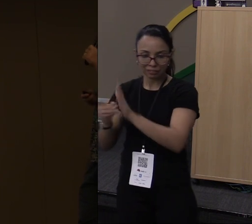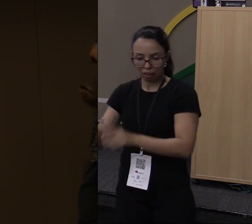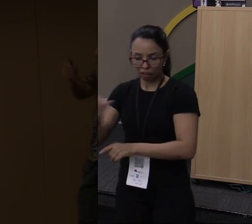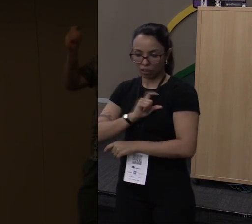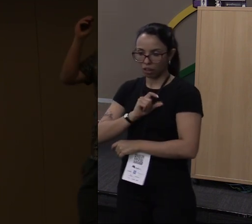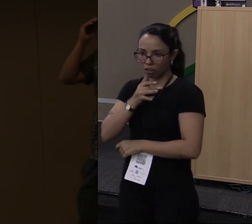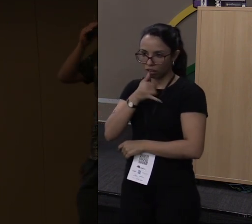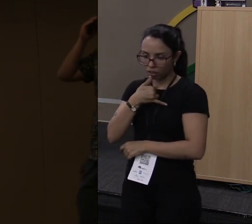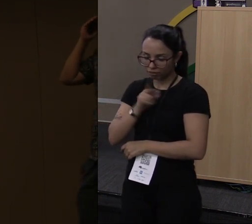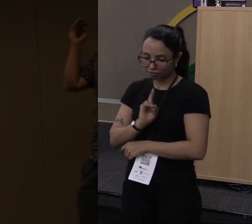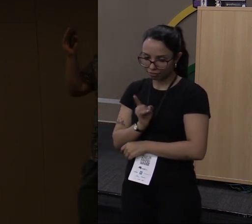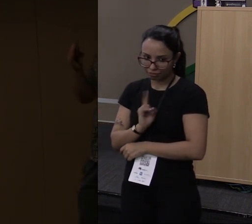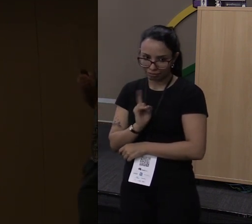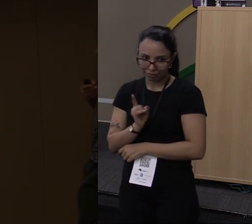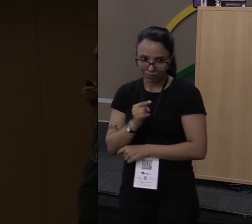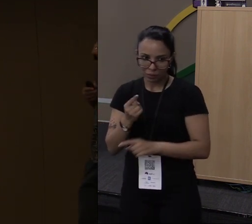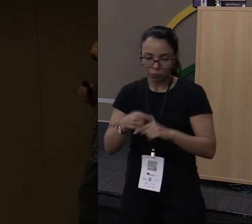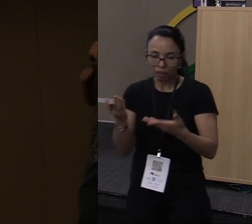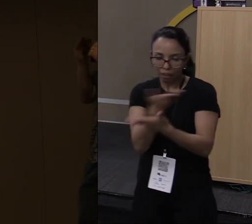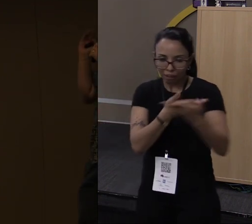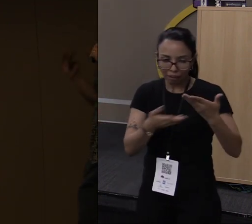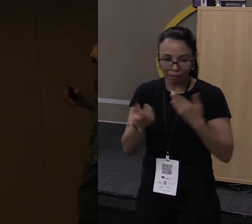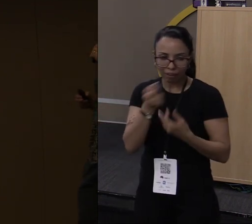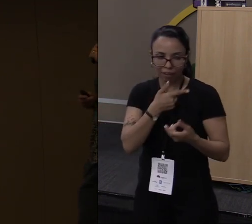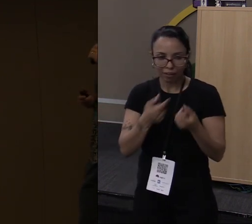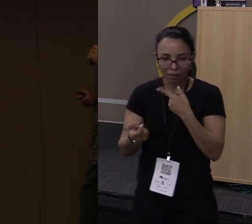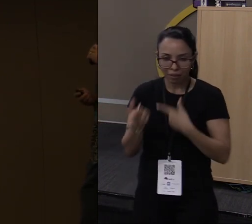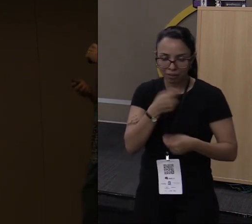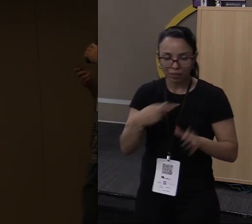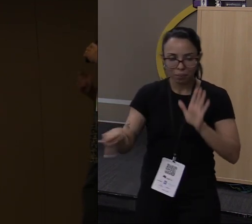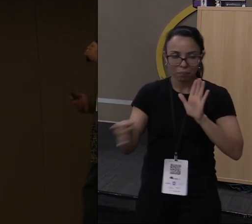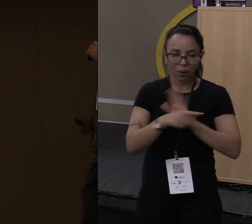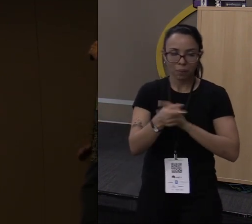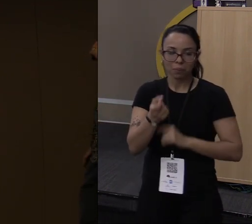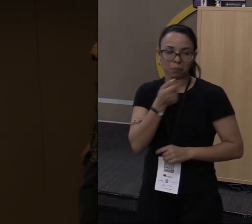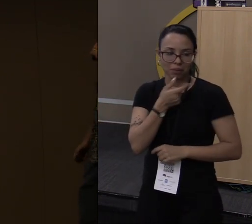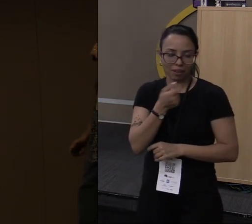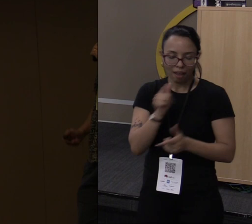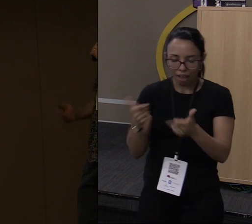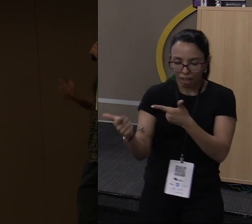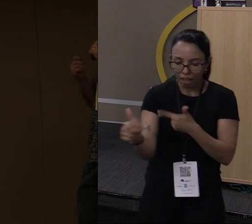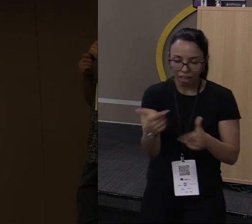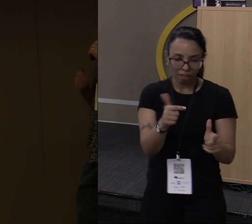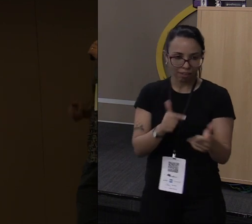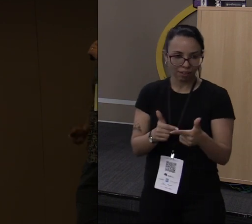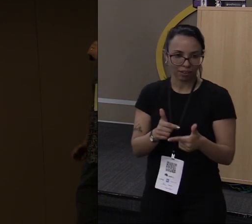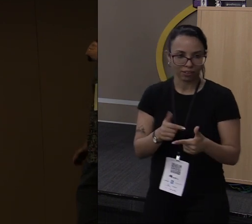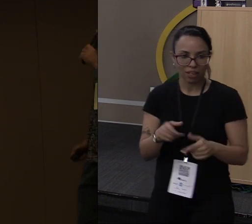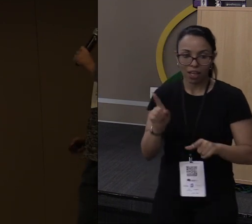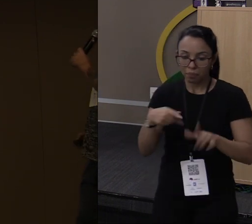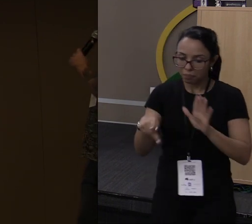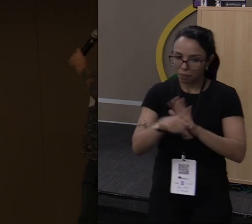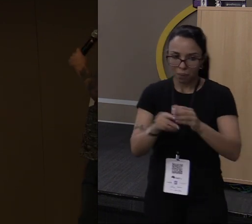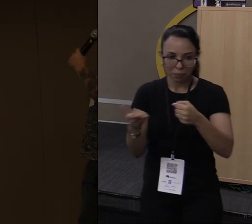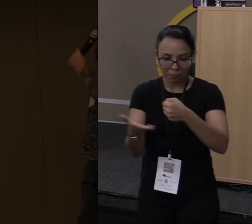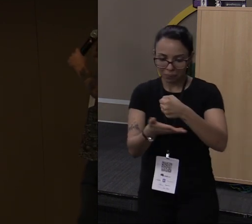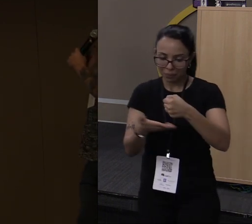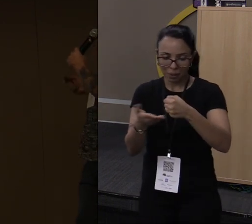no Reddit chamado Rust Jerk, que é um canal só para fazer piada. Então, é uma das bases aí da